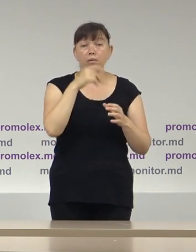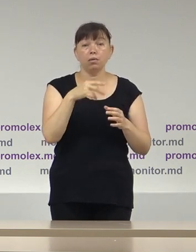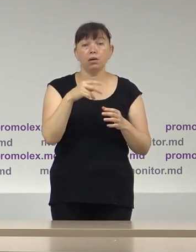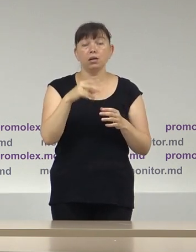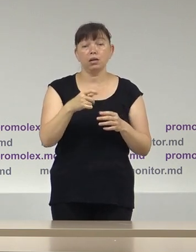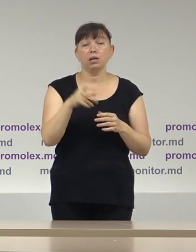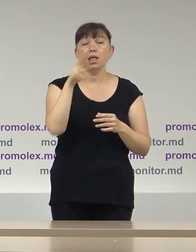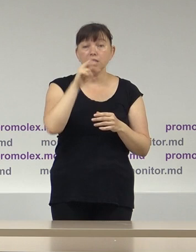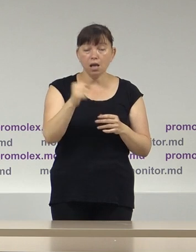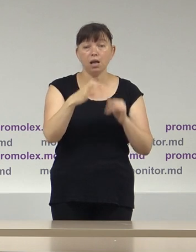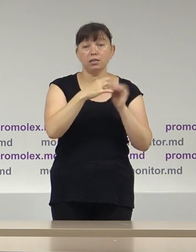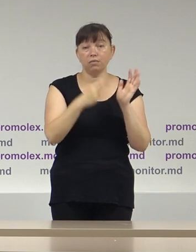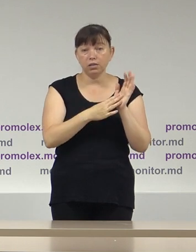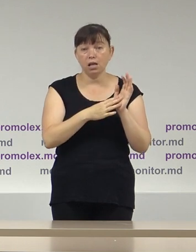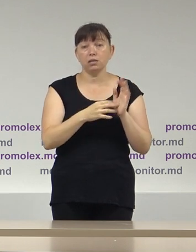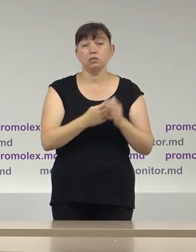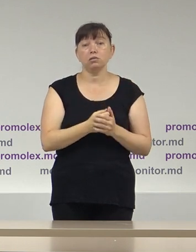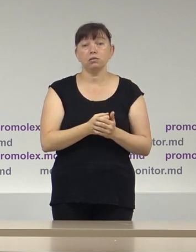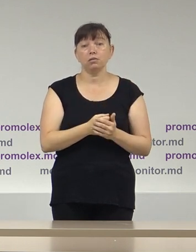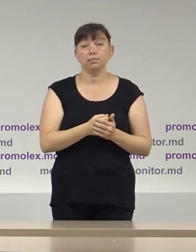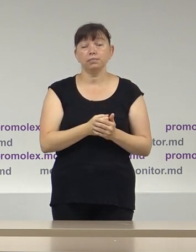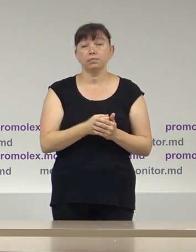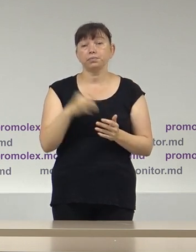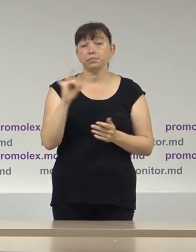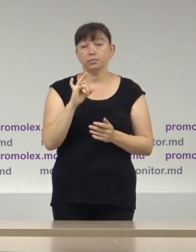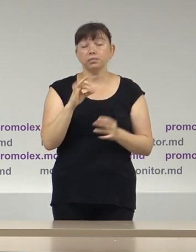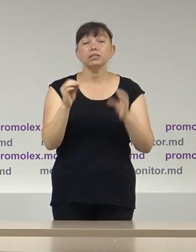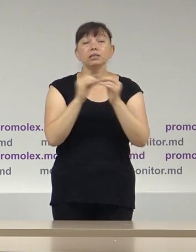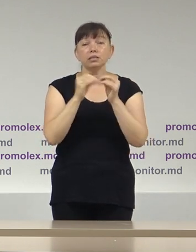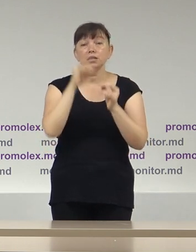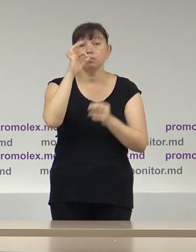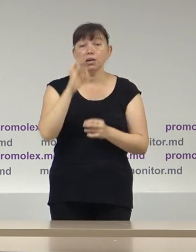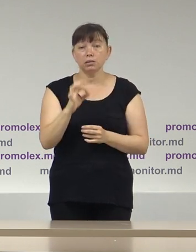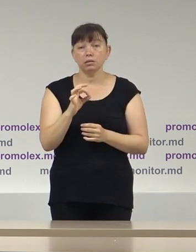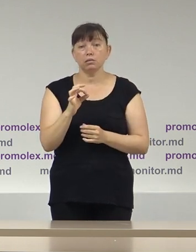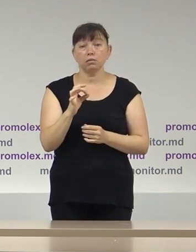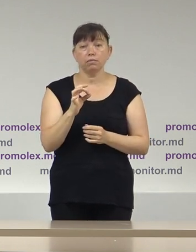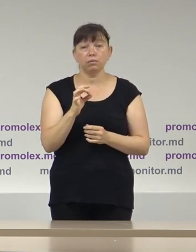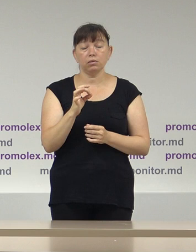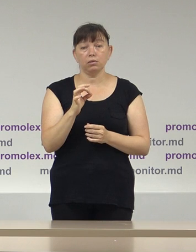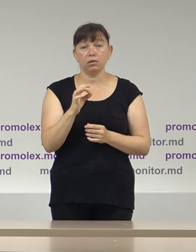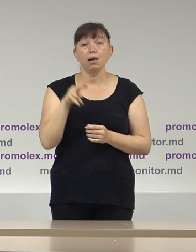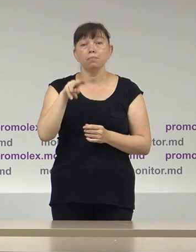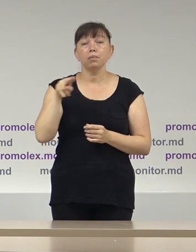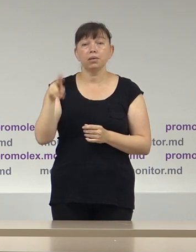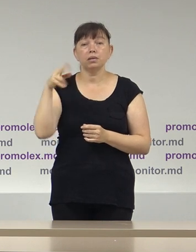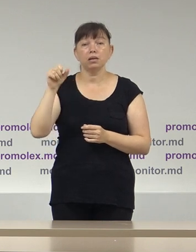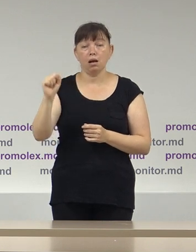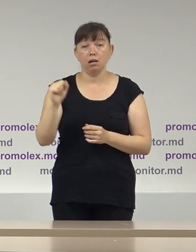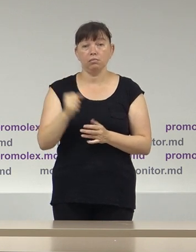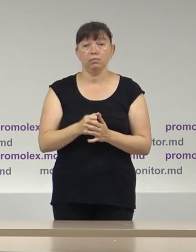Platforma Dimități și Adevăr, 19% și 10% PPDA, adică